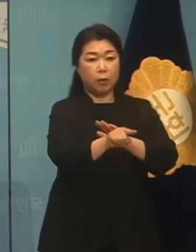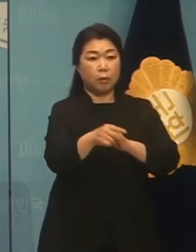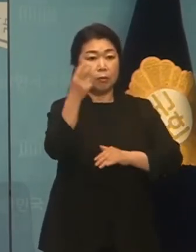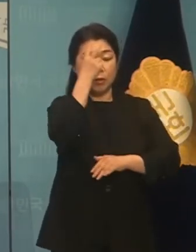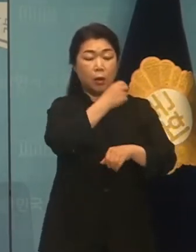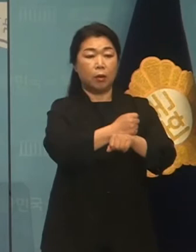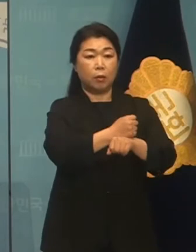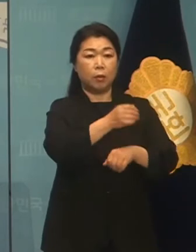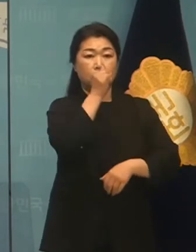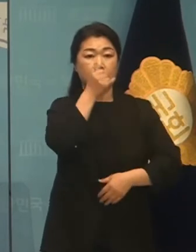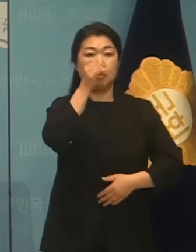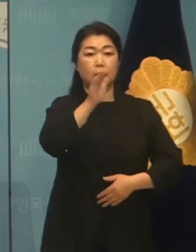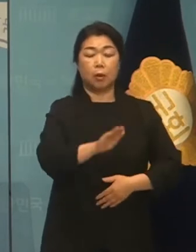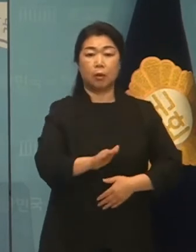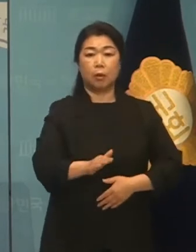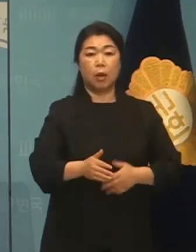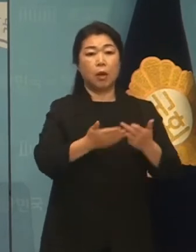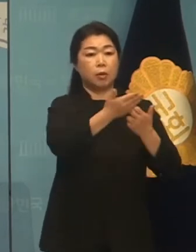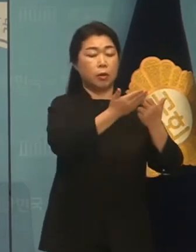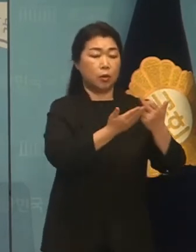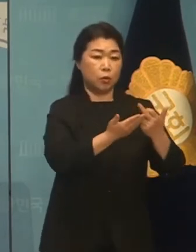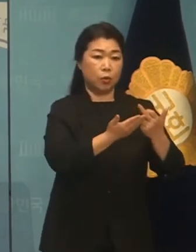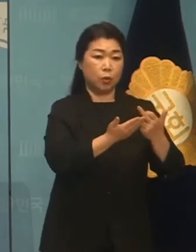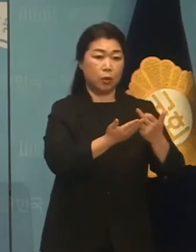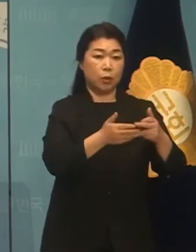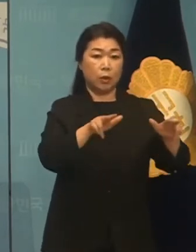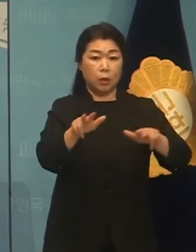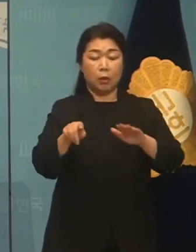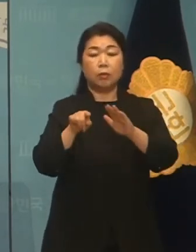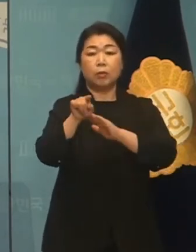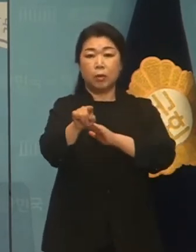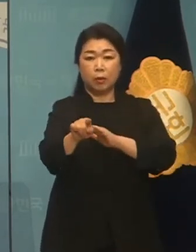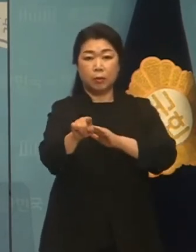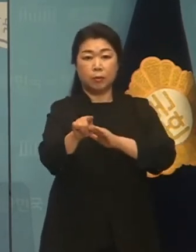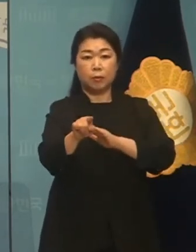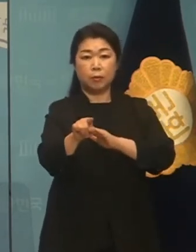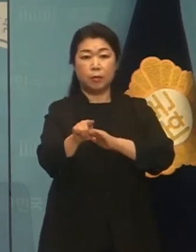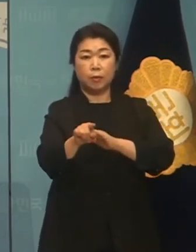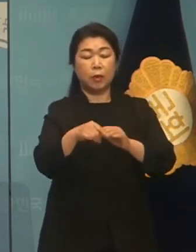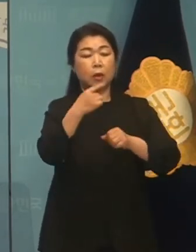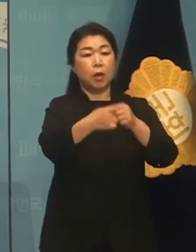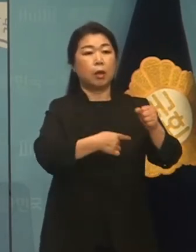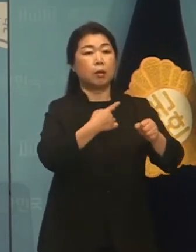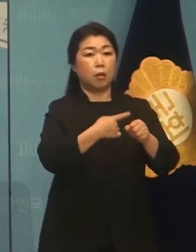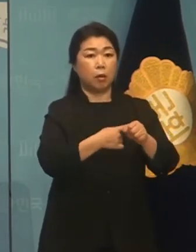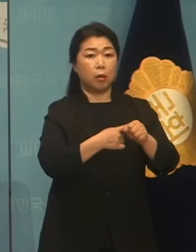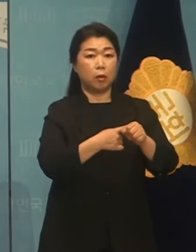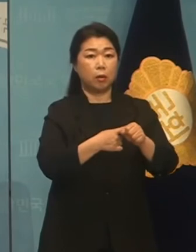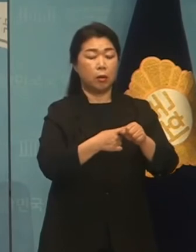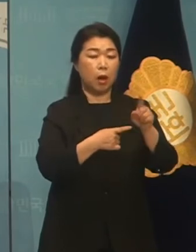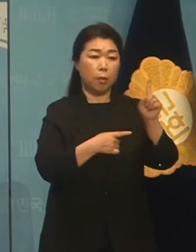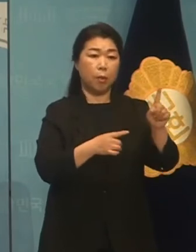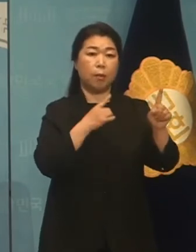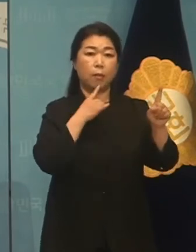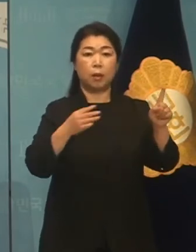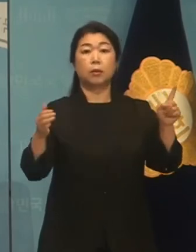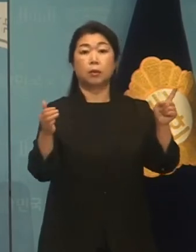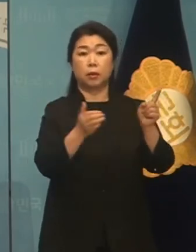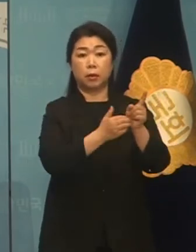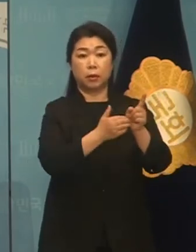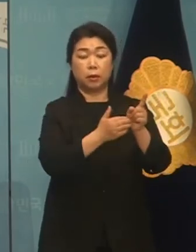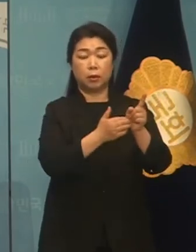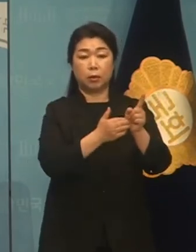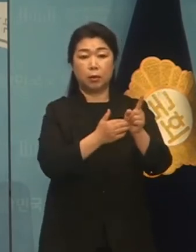하지만 제주는 현장 점검을 연 이해만 실시하고